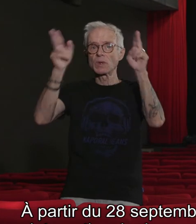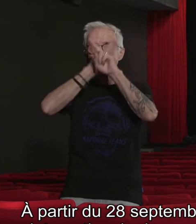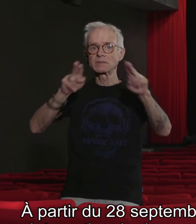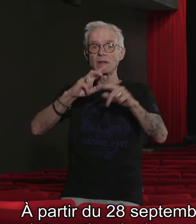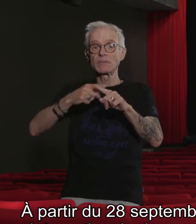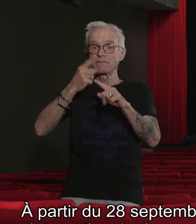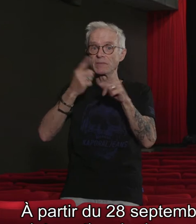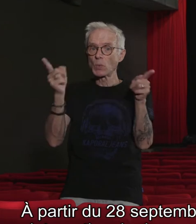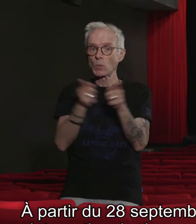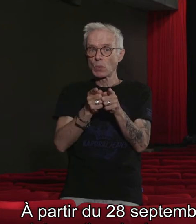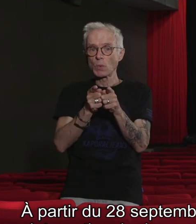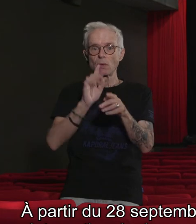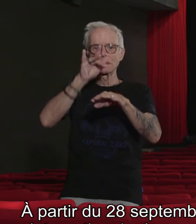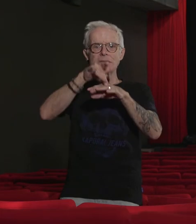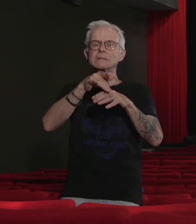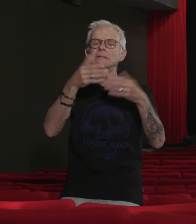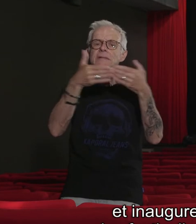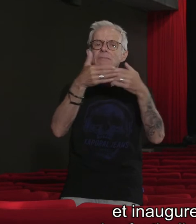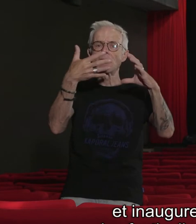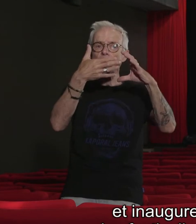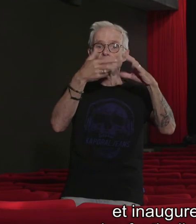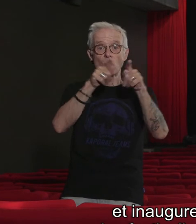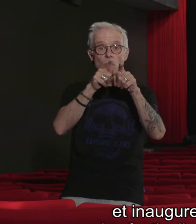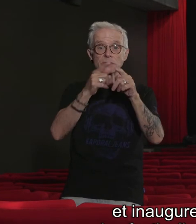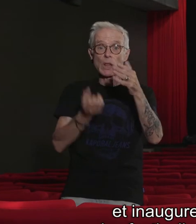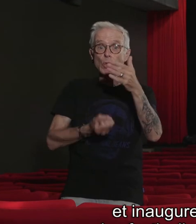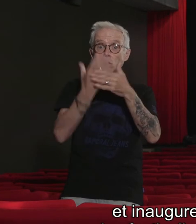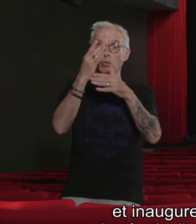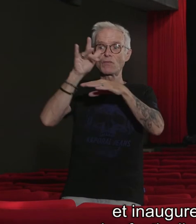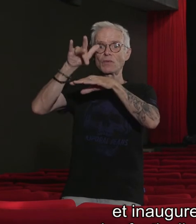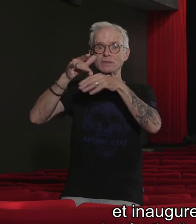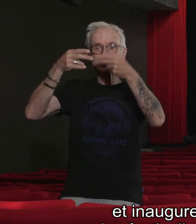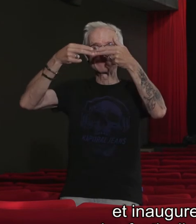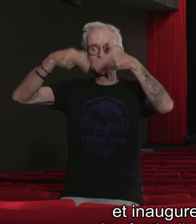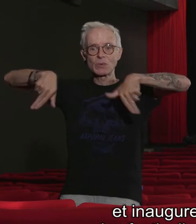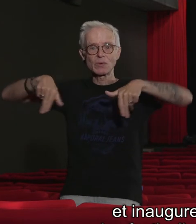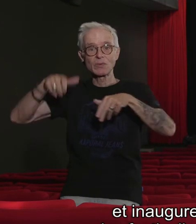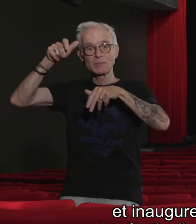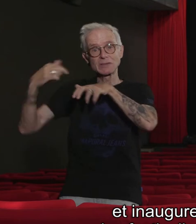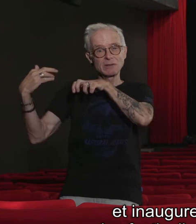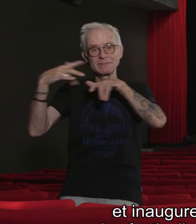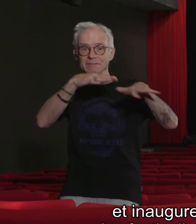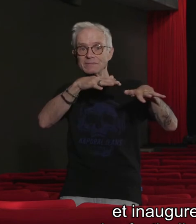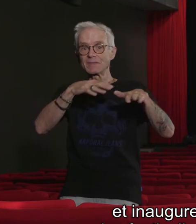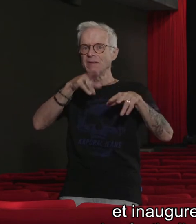métrages au cinéma Gaumont et inaugure un nouveau lieu pour les festivaliers, le village Métrange,